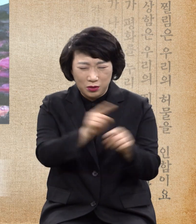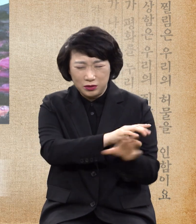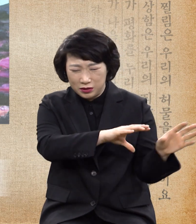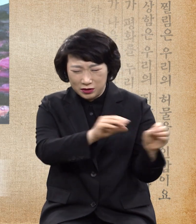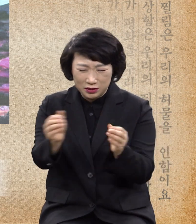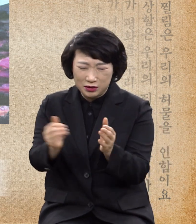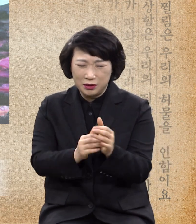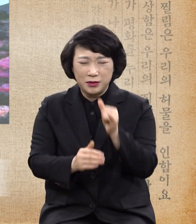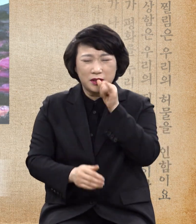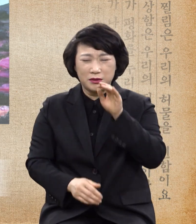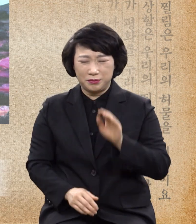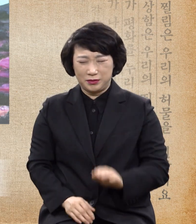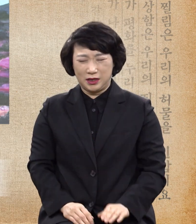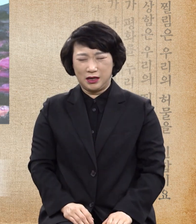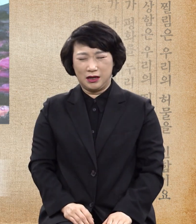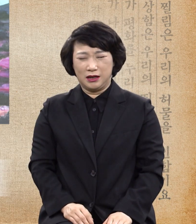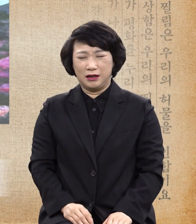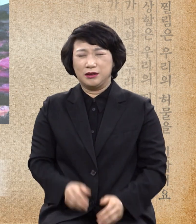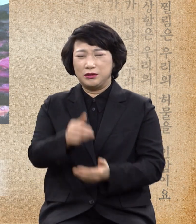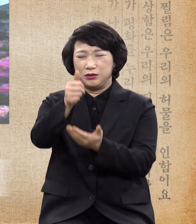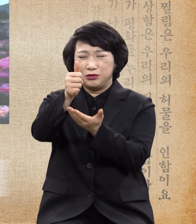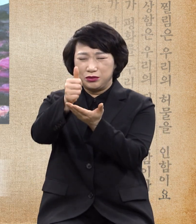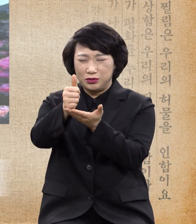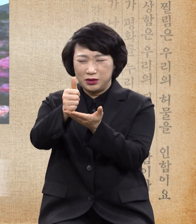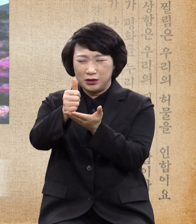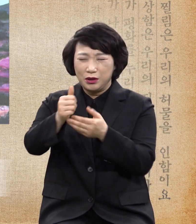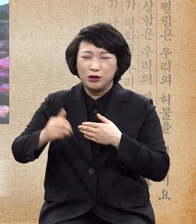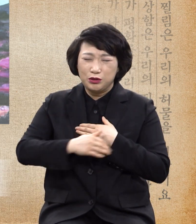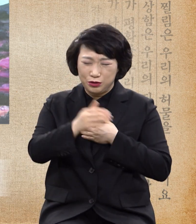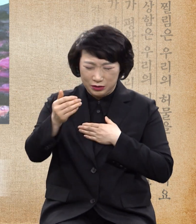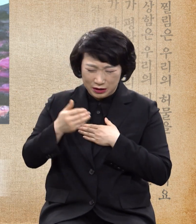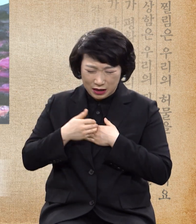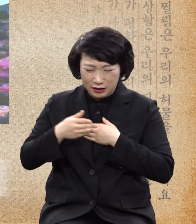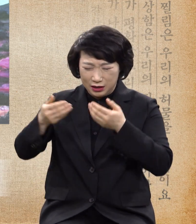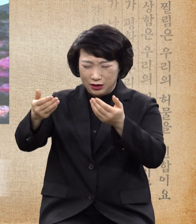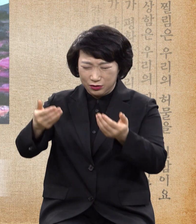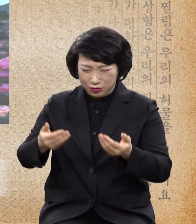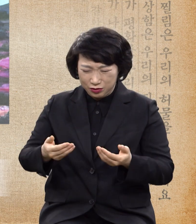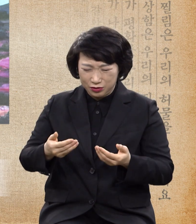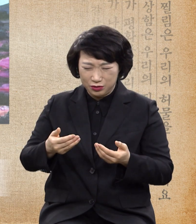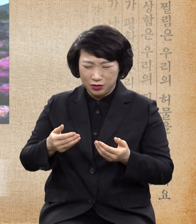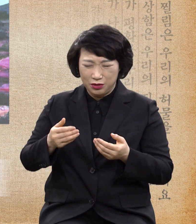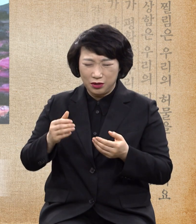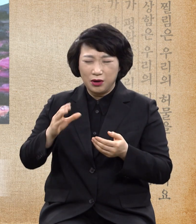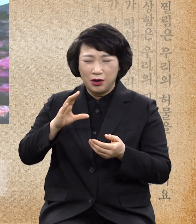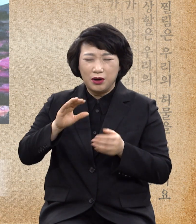주님이 우리에게 주시고 간 믿음입니다